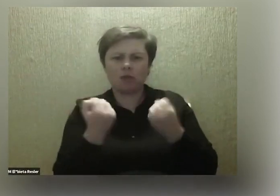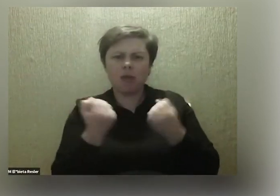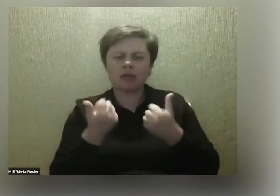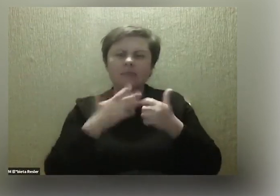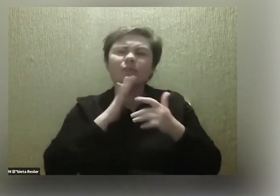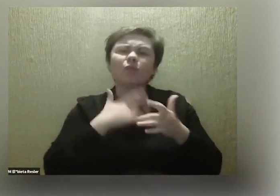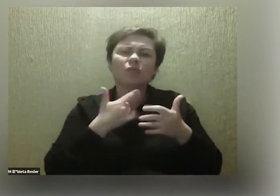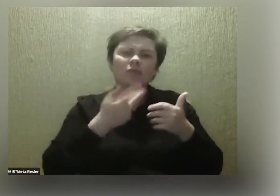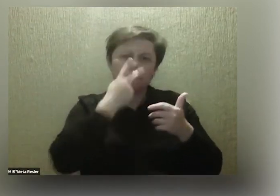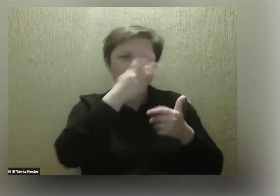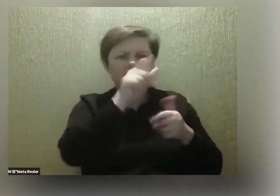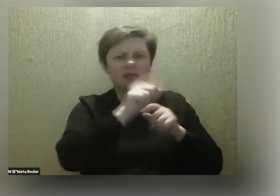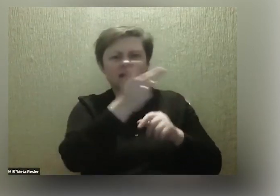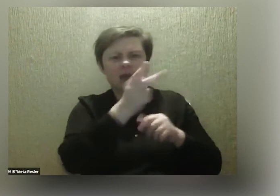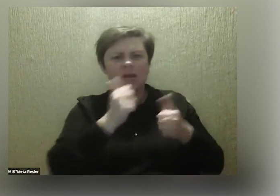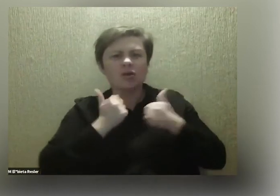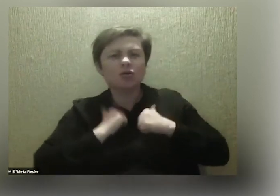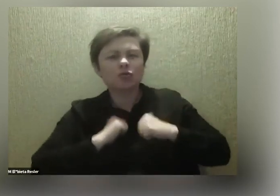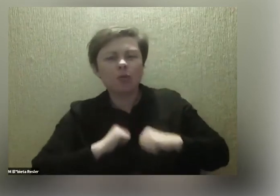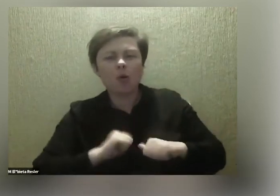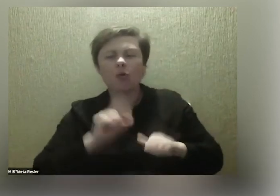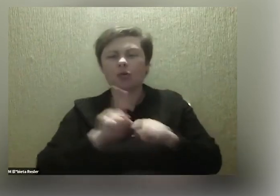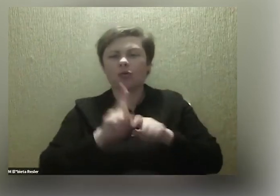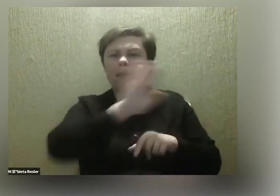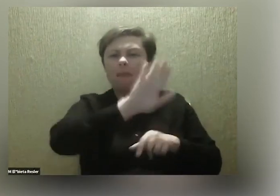i jakiejś takiej umiejętności dialogu.